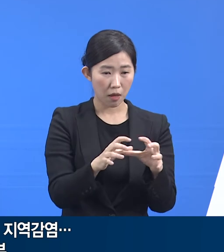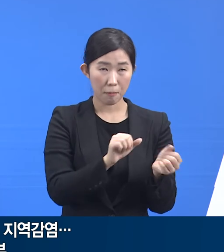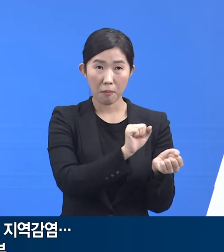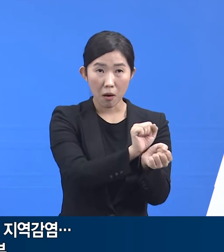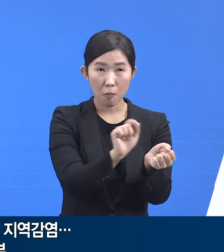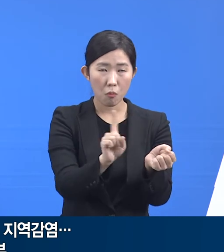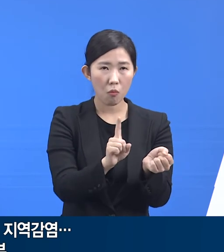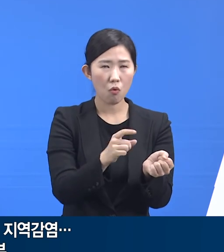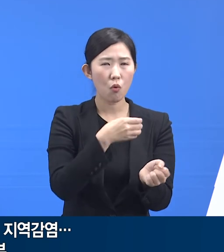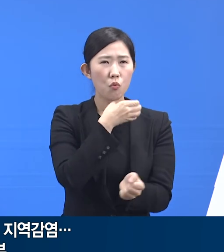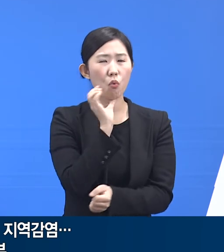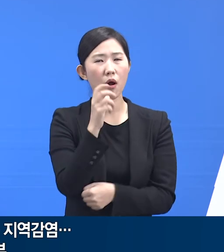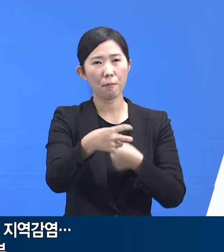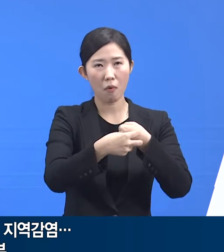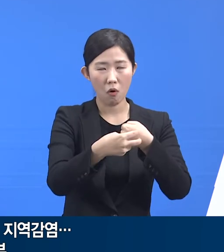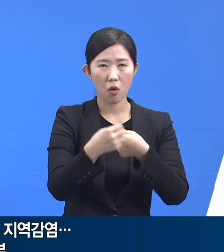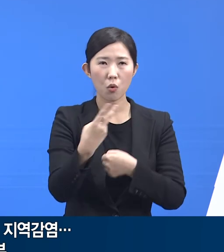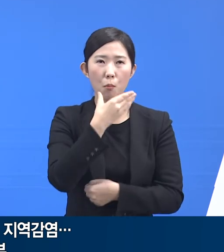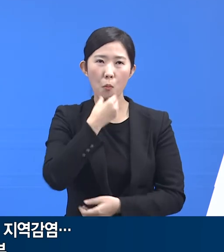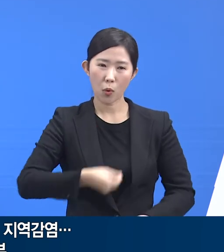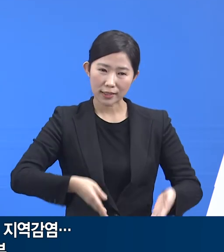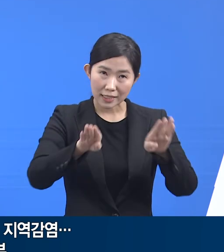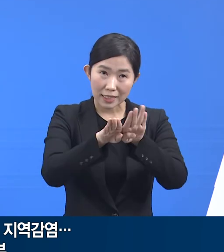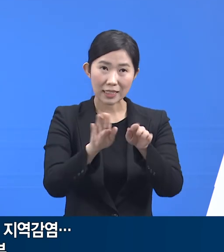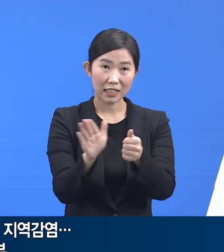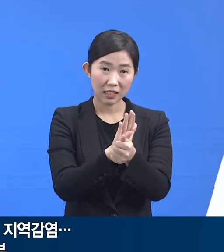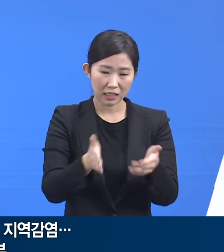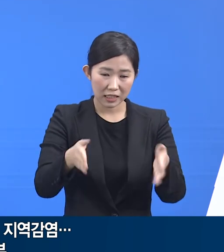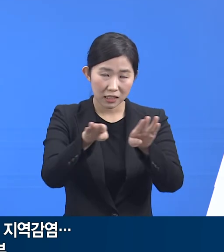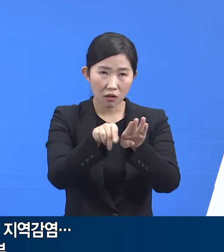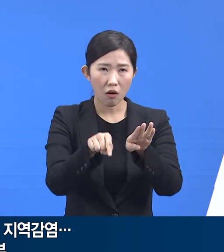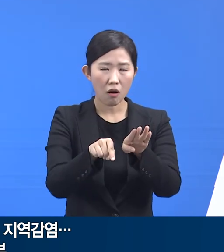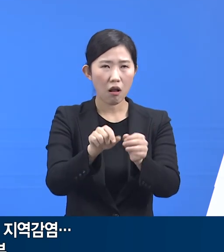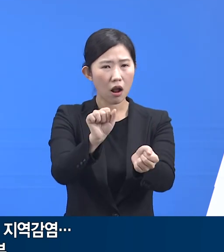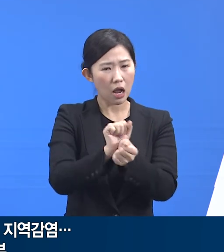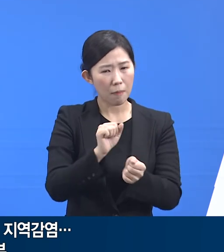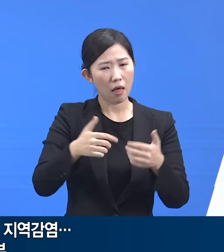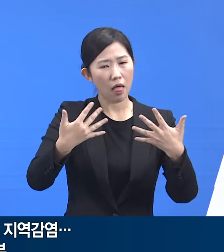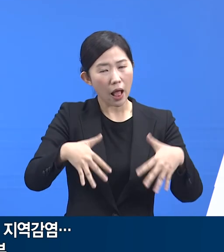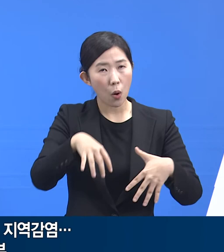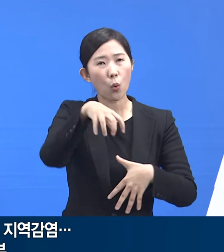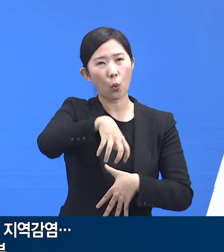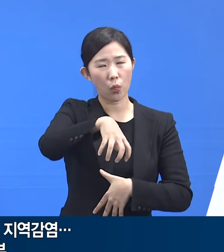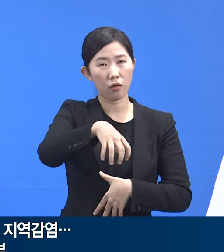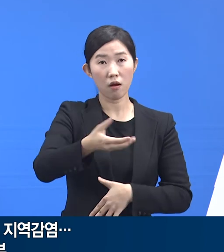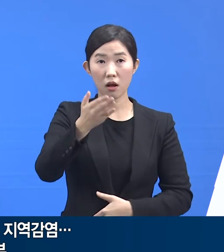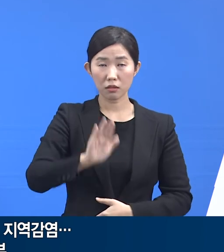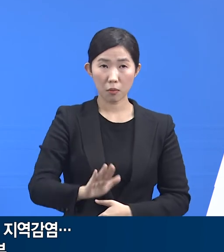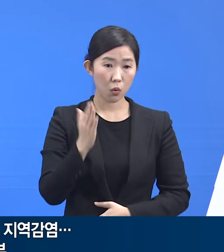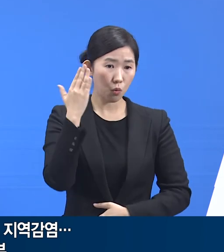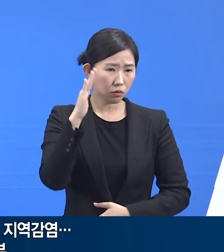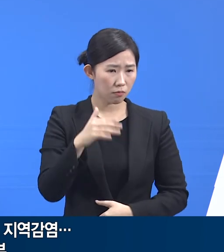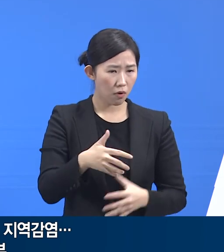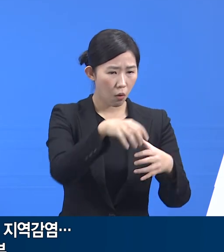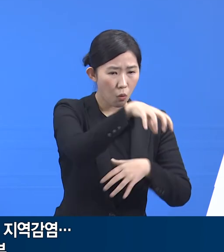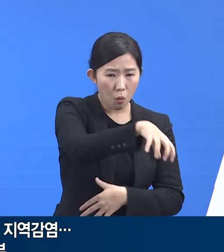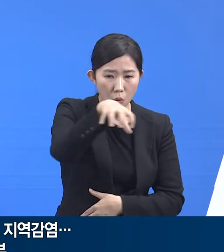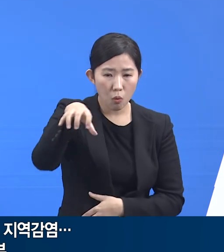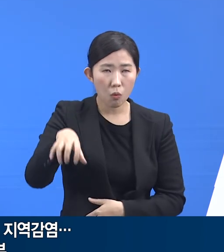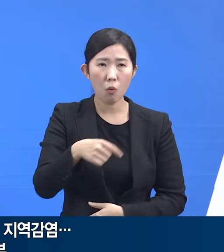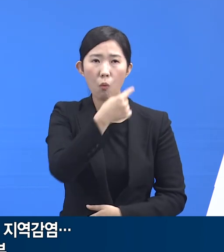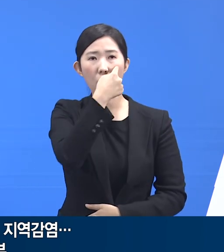복지시설과 같은 감염, 취약시설 등에서 발생하였으나 최근 확산세는 클러스터를 특정할 수 없을 만큼